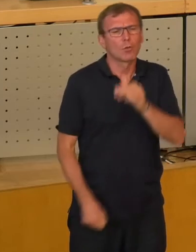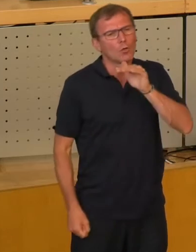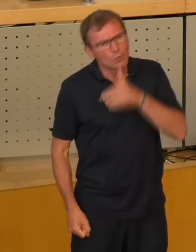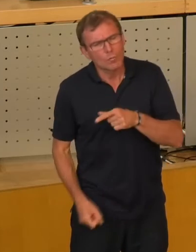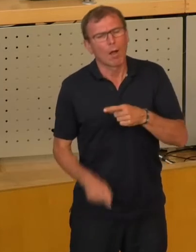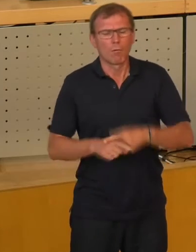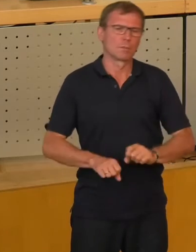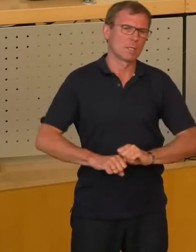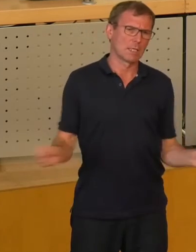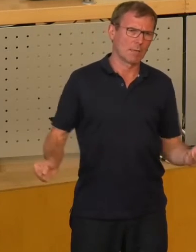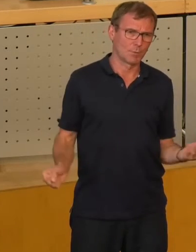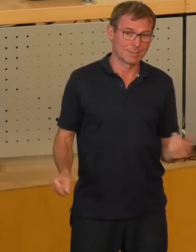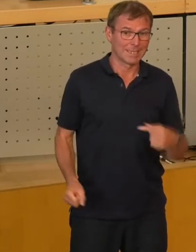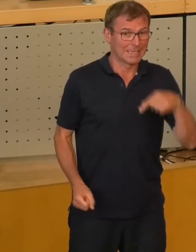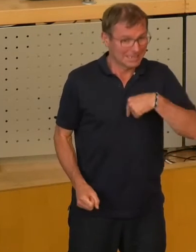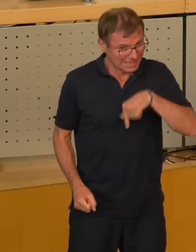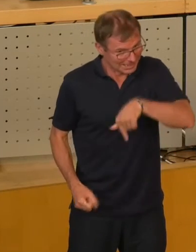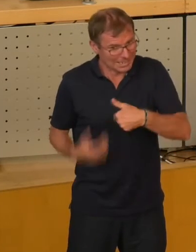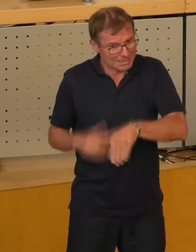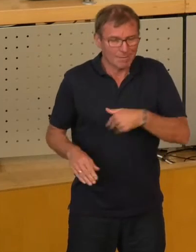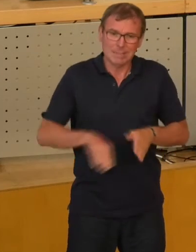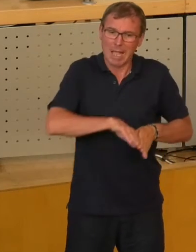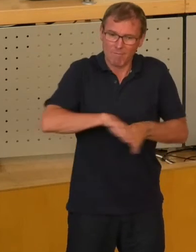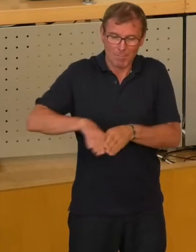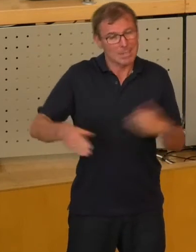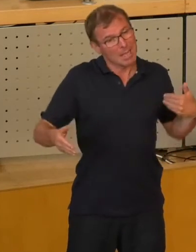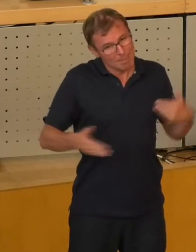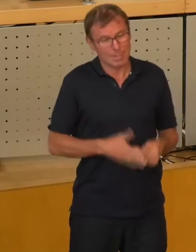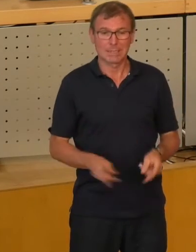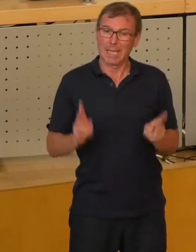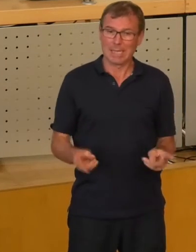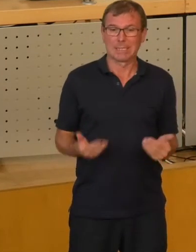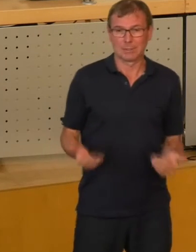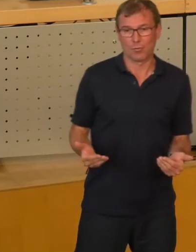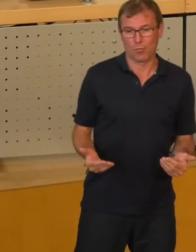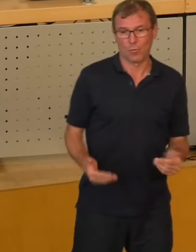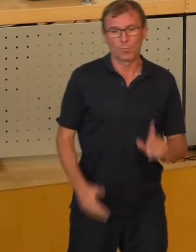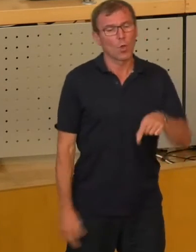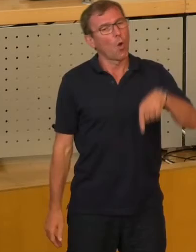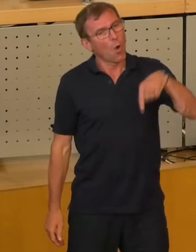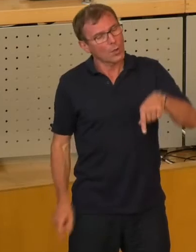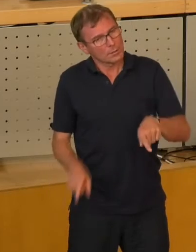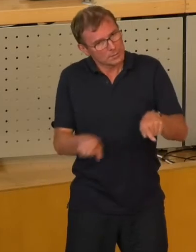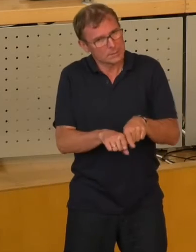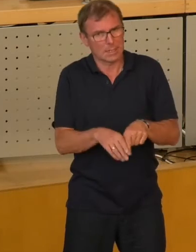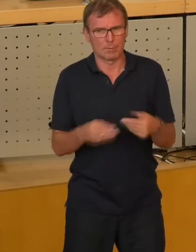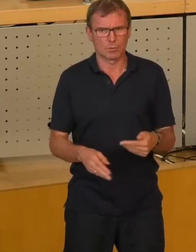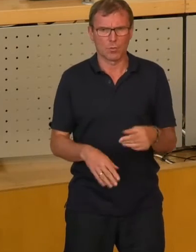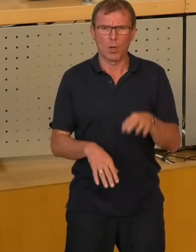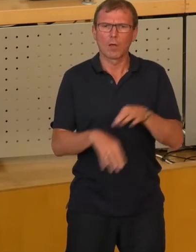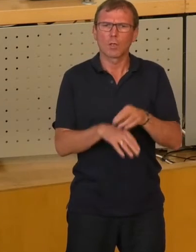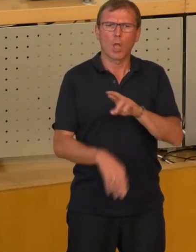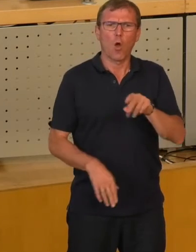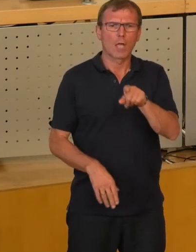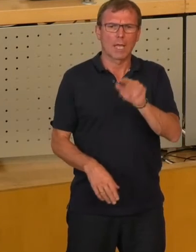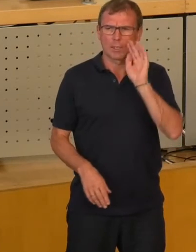ruinieren. Das haben wir hier vermieden. Und das war bisher richtig. Und auch heute, Sie haben ja Dr. Reuter gehört,